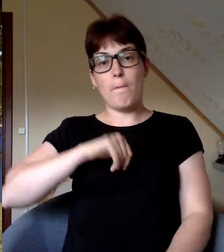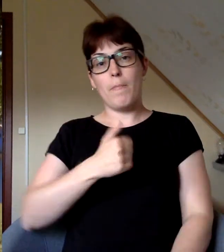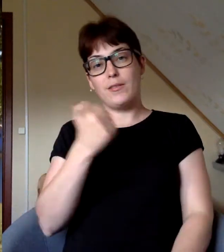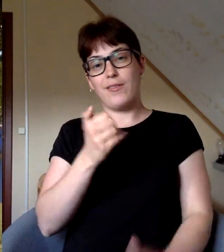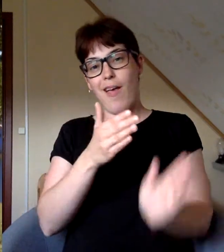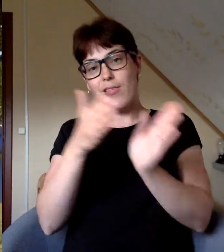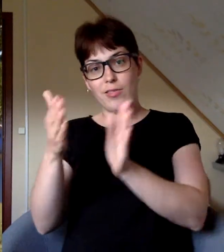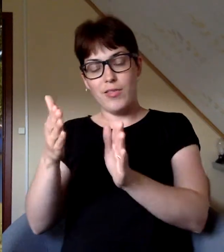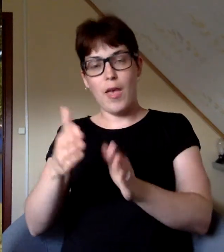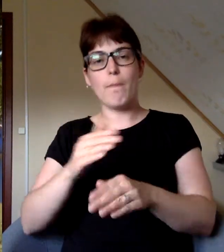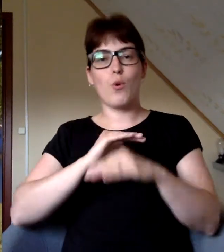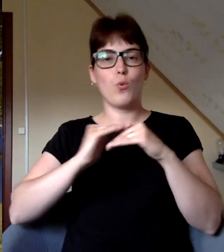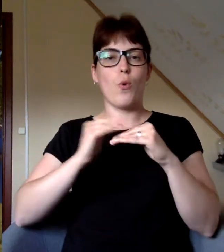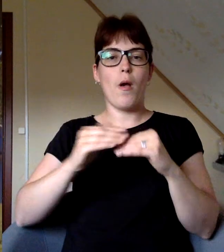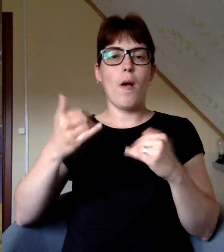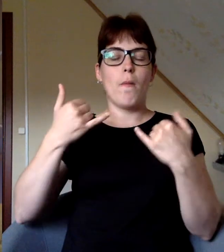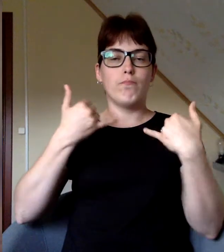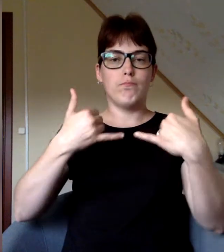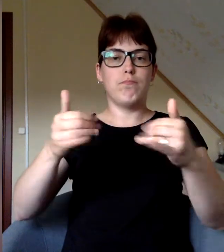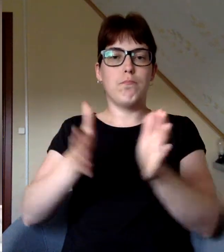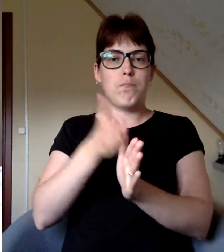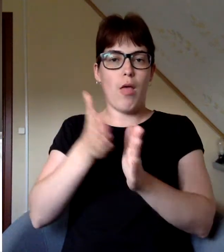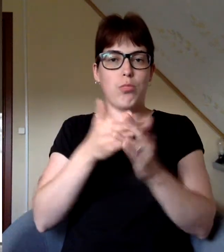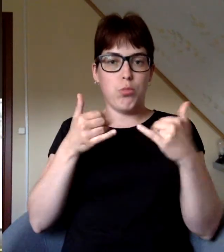brūģa uzlai glūtu betona kārtu.